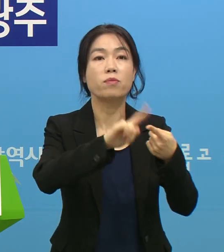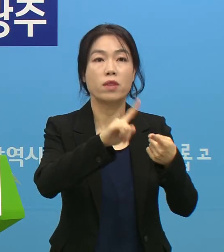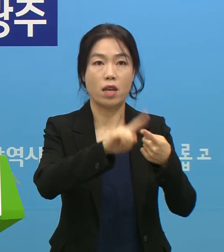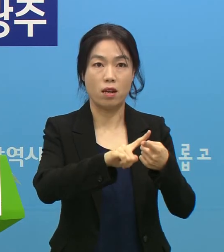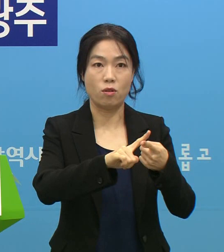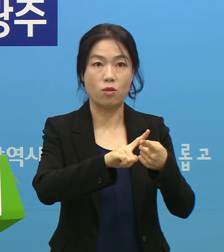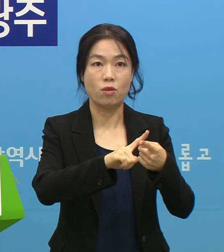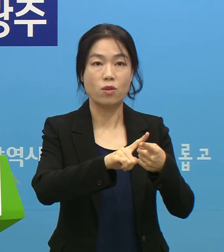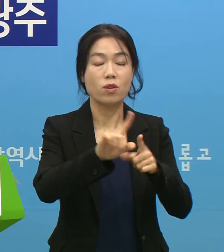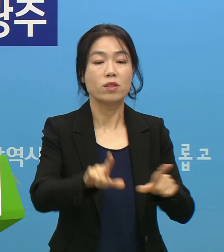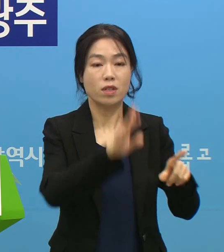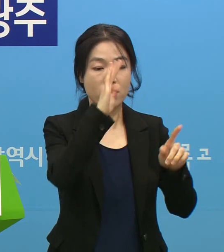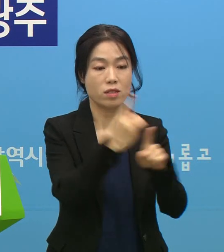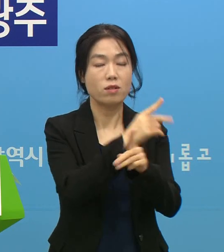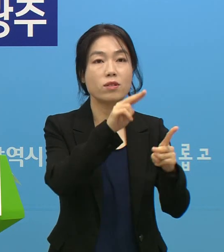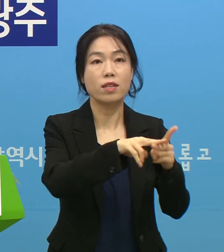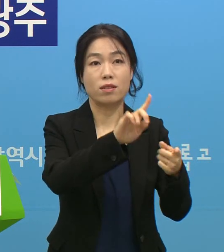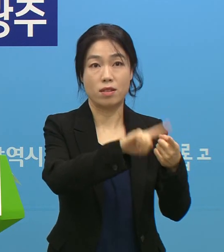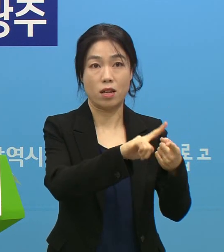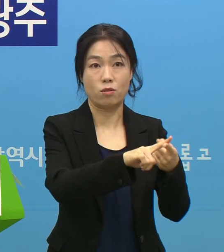생활치료센터에 유지하고 있습니다.